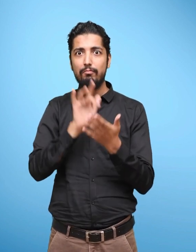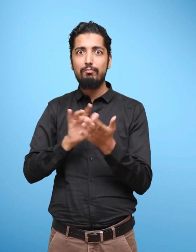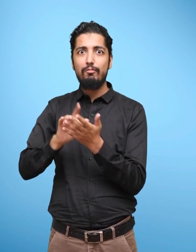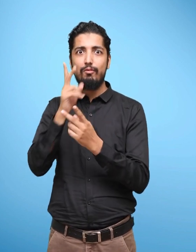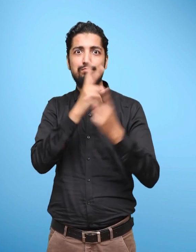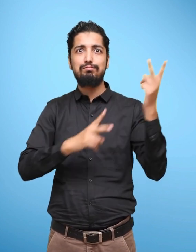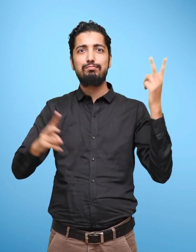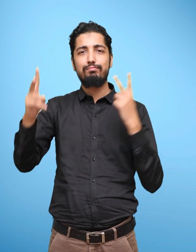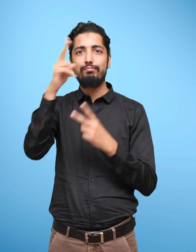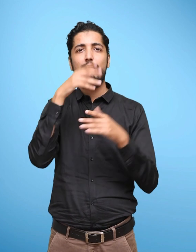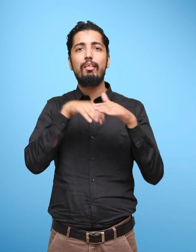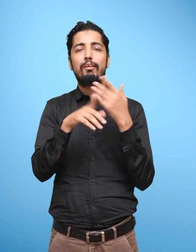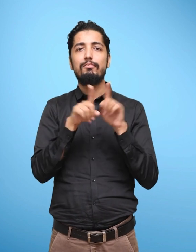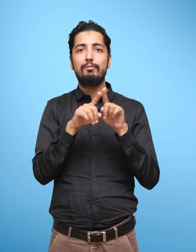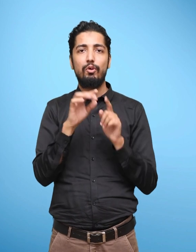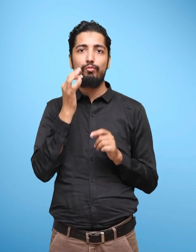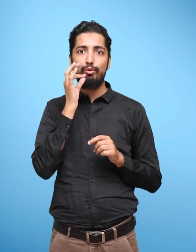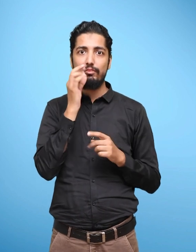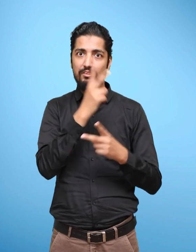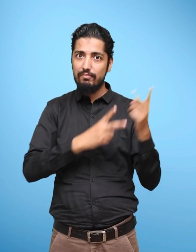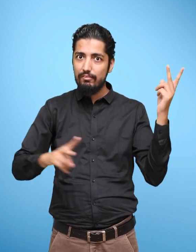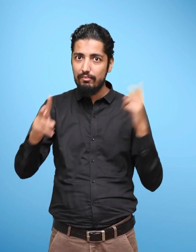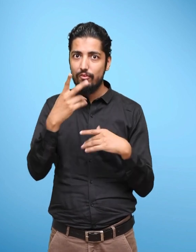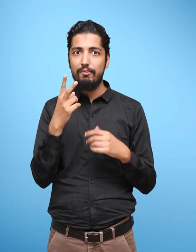And flowers Found in our country.